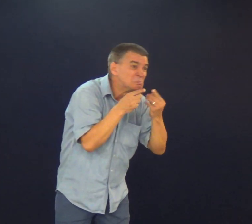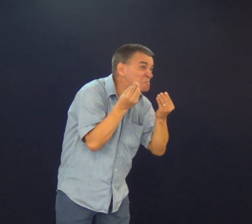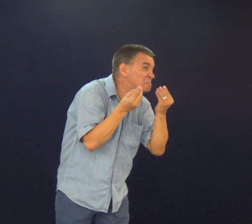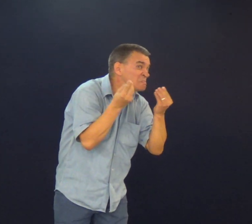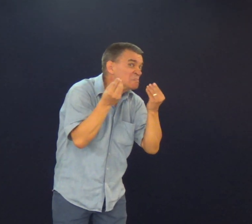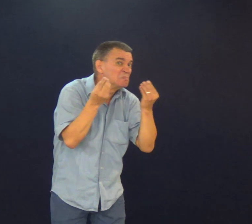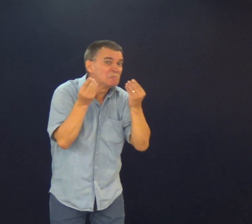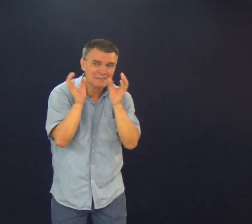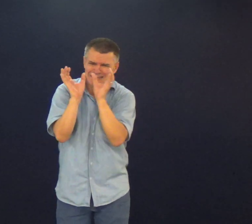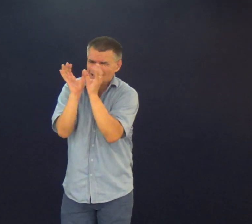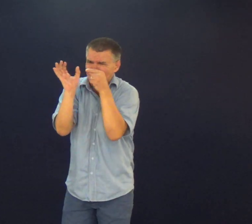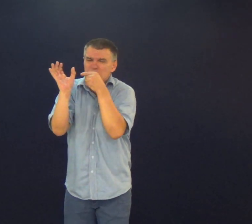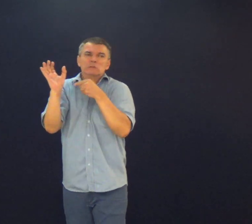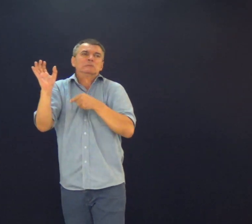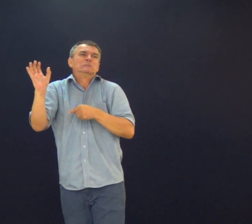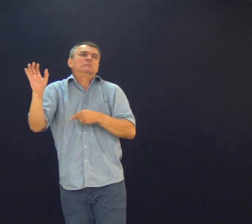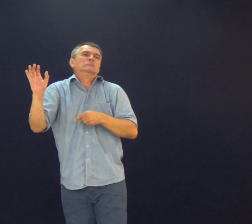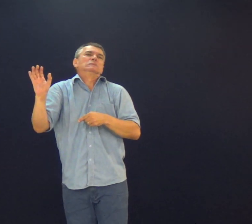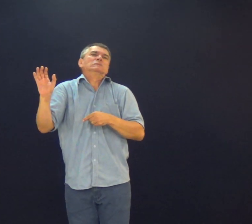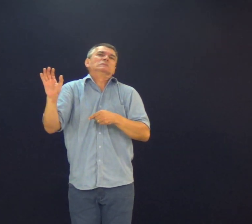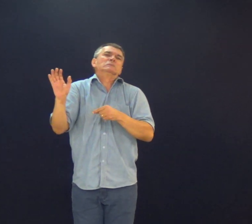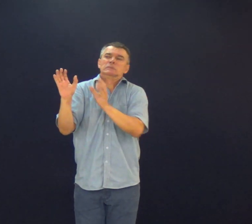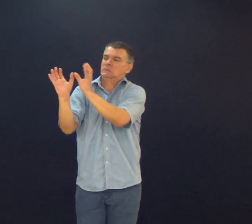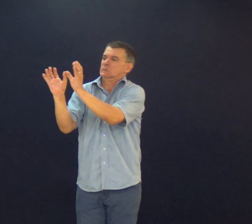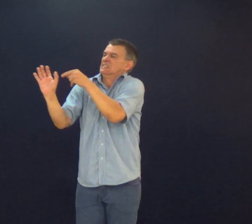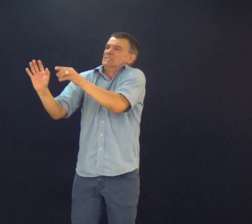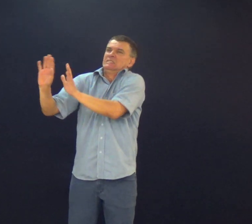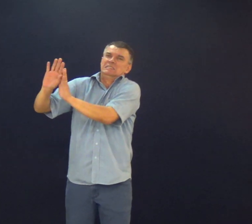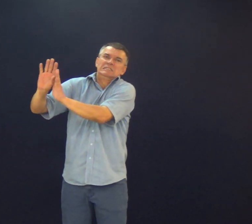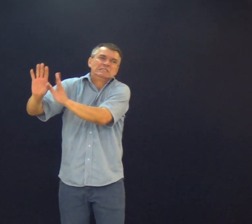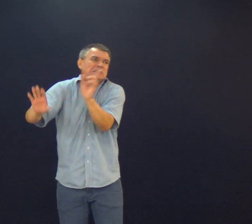em dívida com ninguém Porque a ceia é muito séria